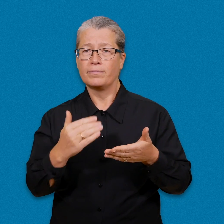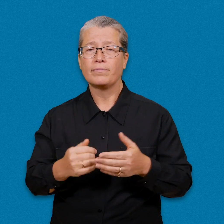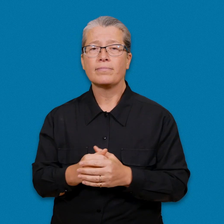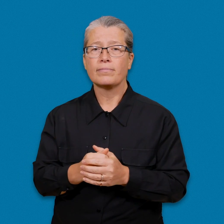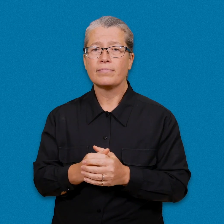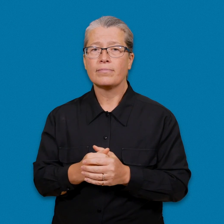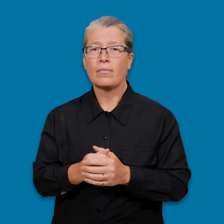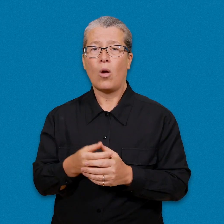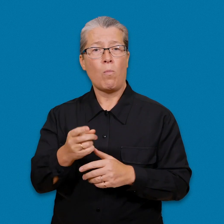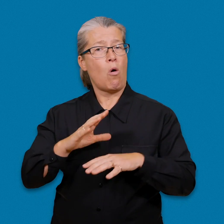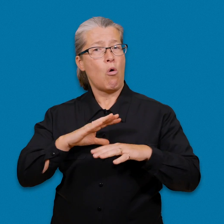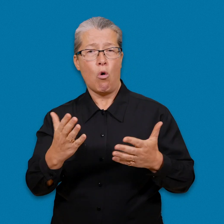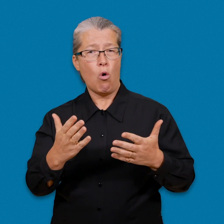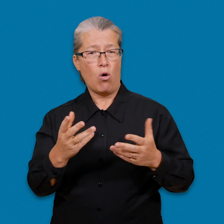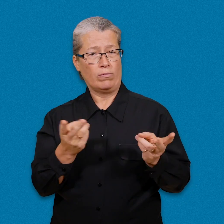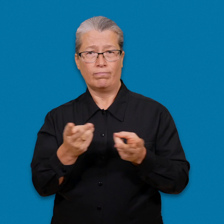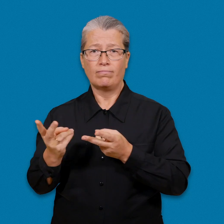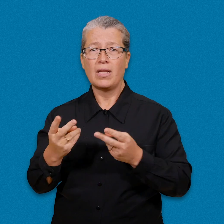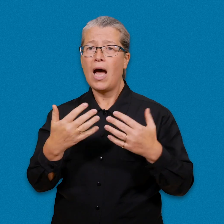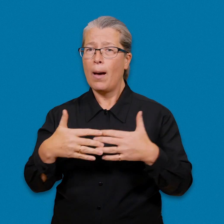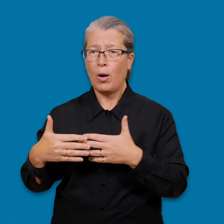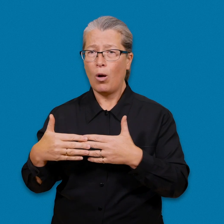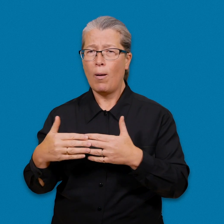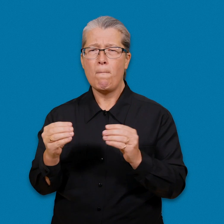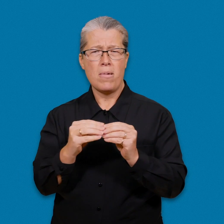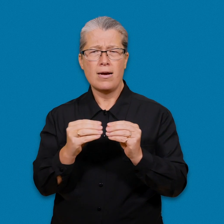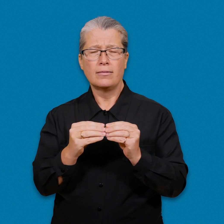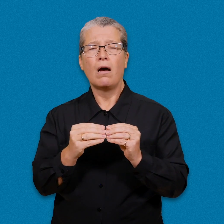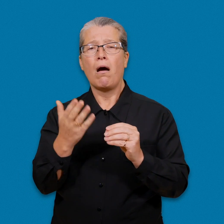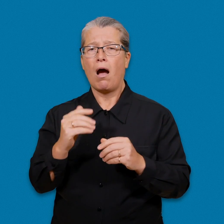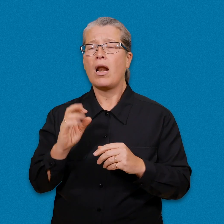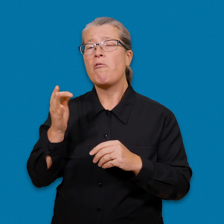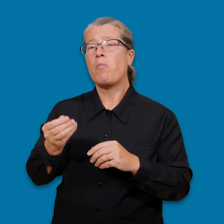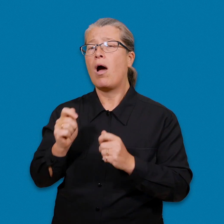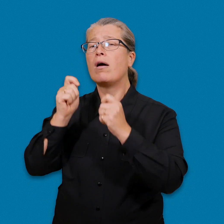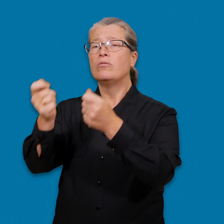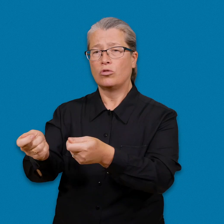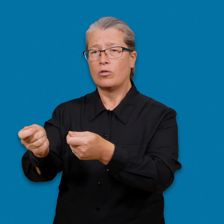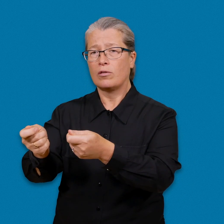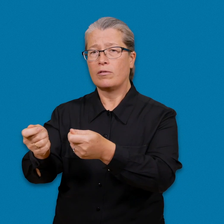Om du inte har en lämplig apparat kan du ansöka om en apparat från FPA.